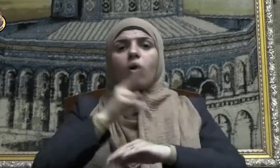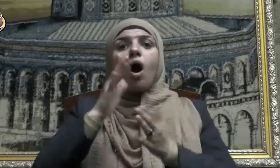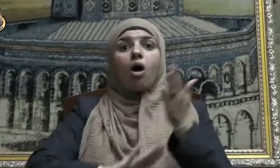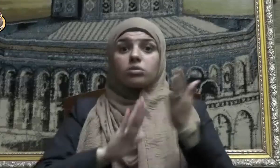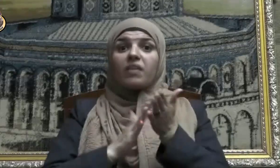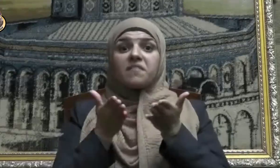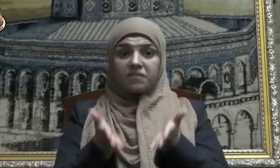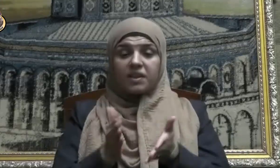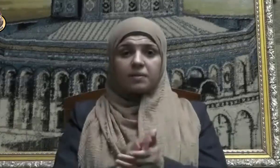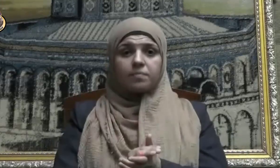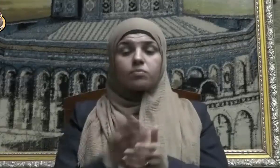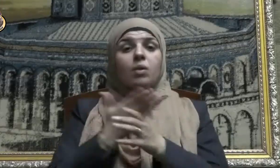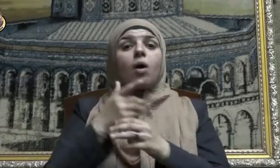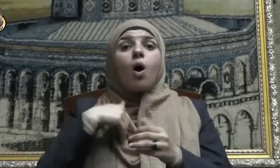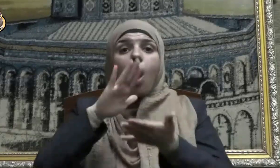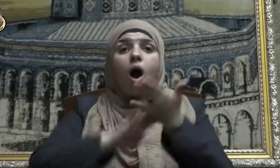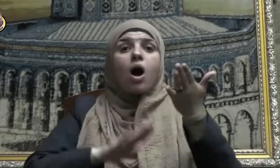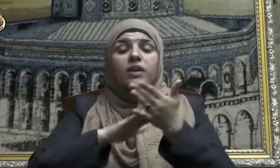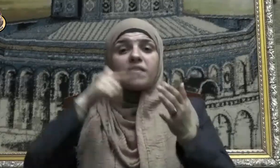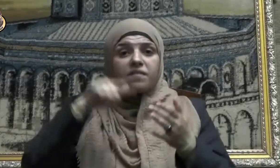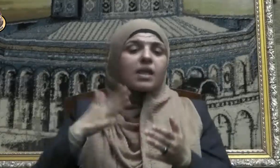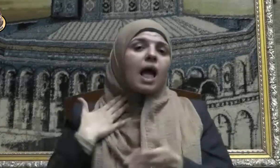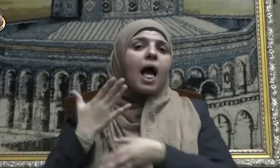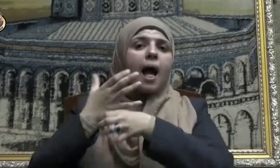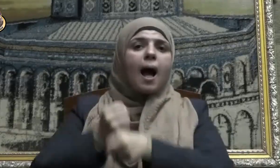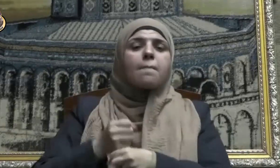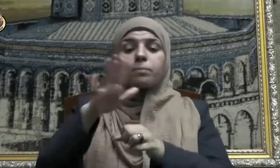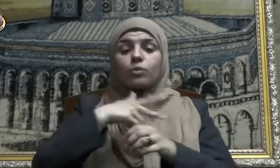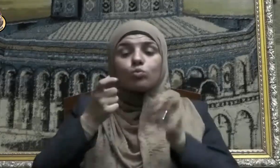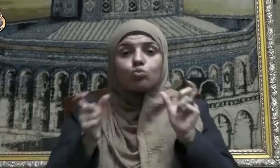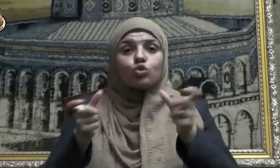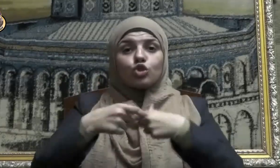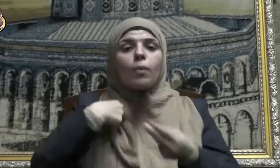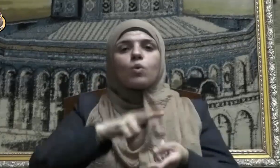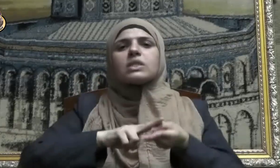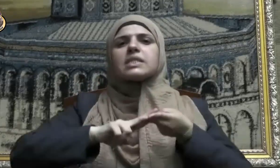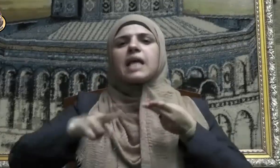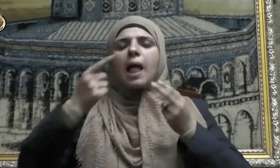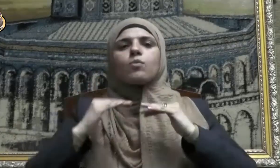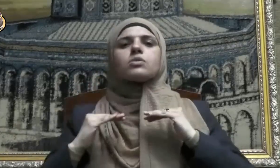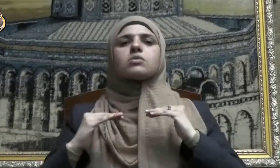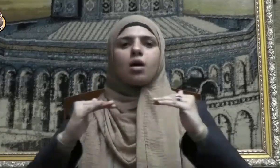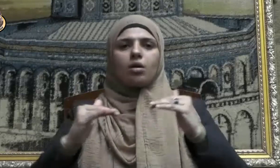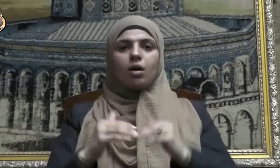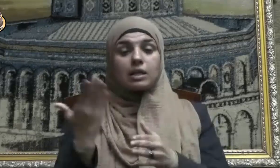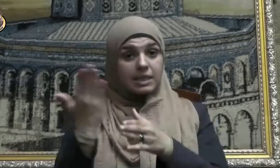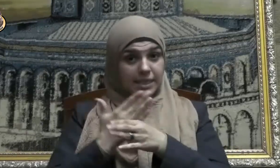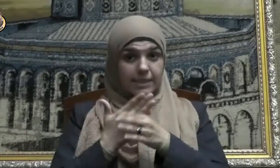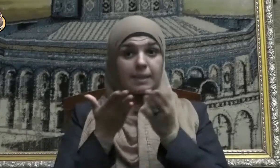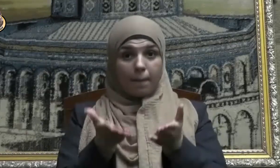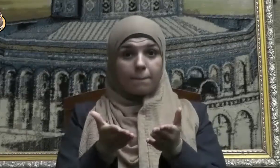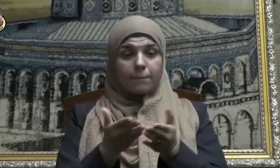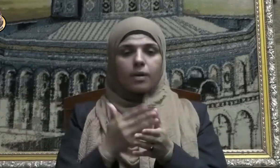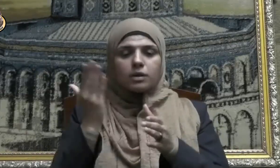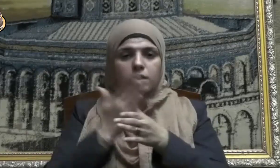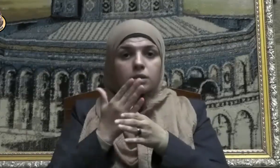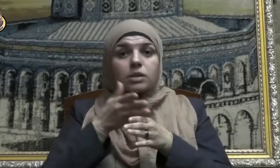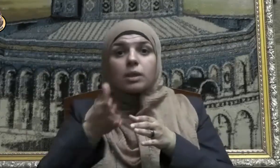تهدد أمن المجتمع وسلامته واستقراره لذا فإن خطره